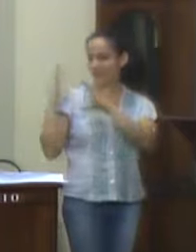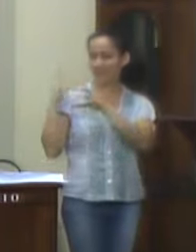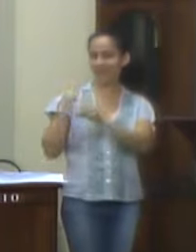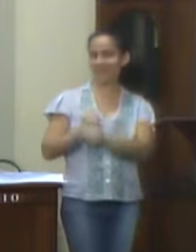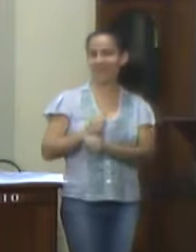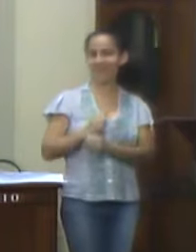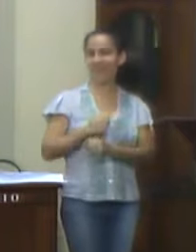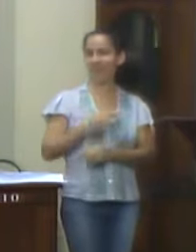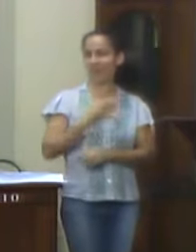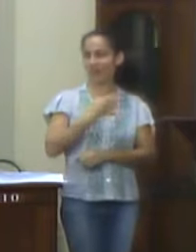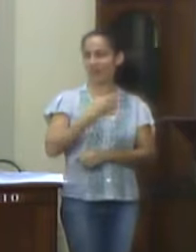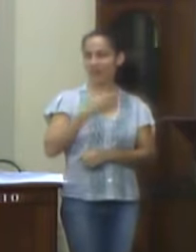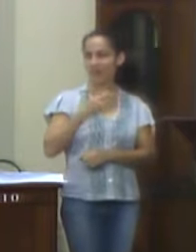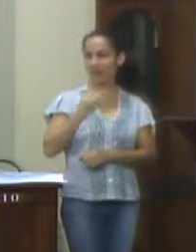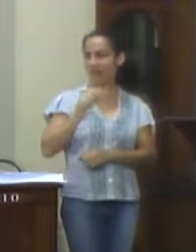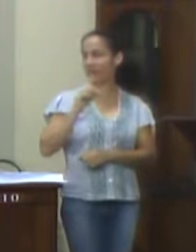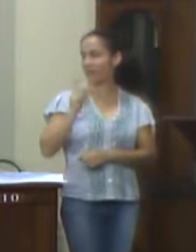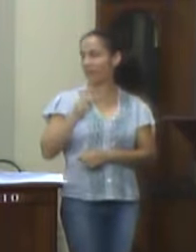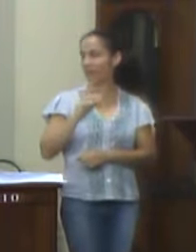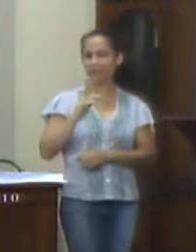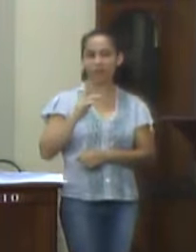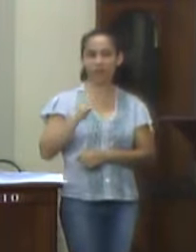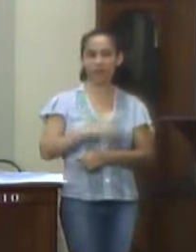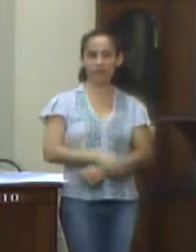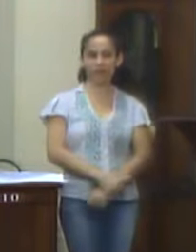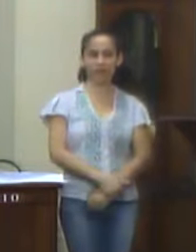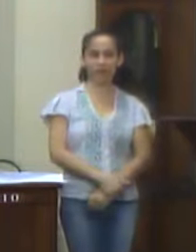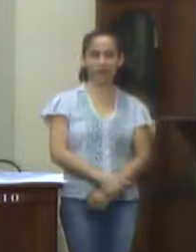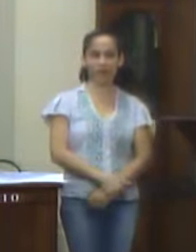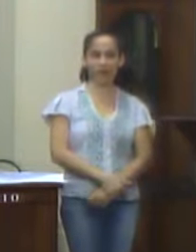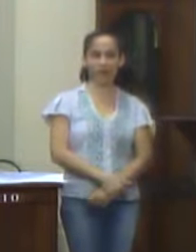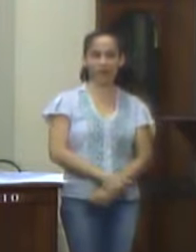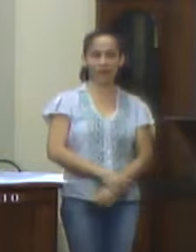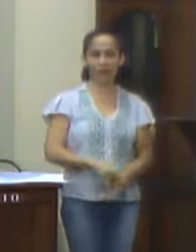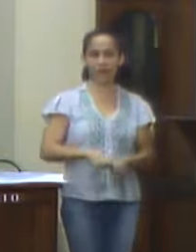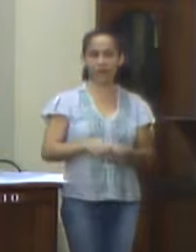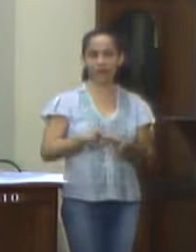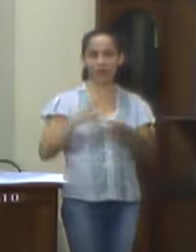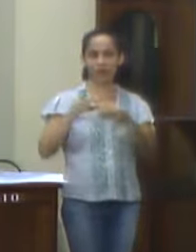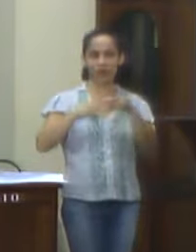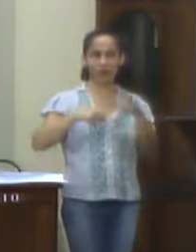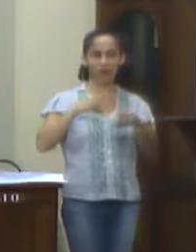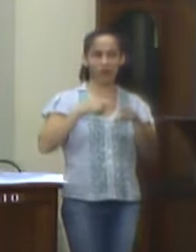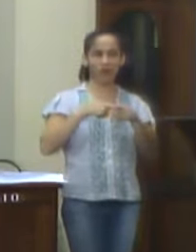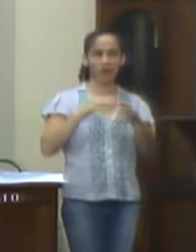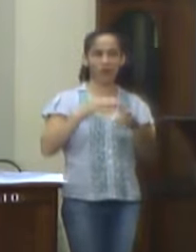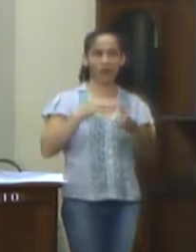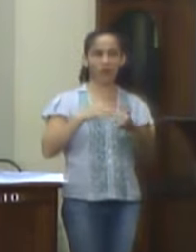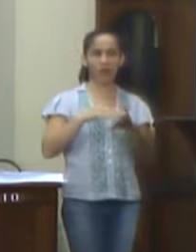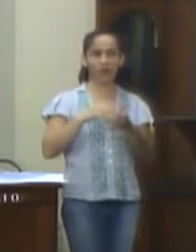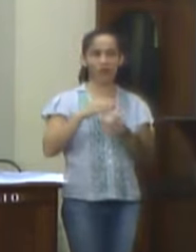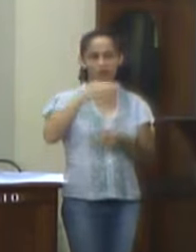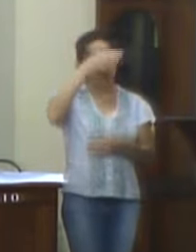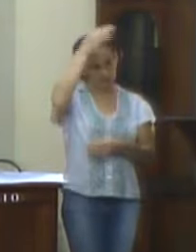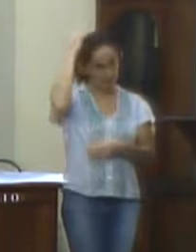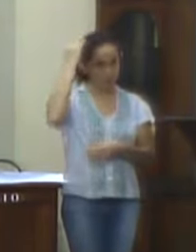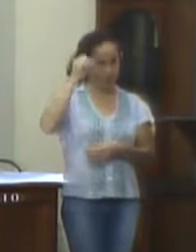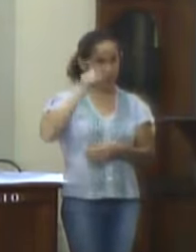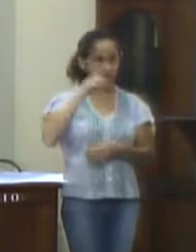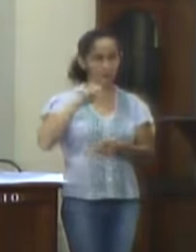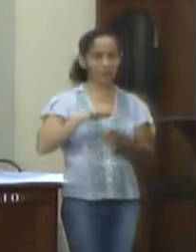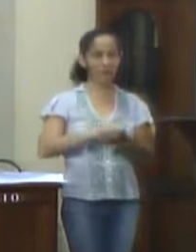a importância de R$ 420 mil para custeio das atividades de atendimento ao público em geral no Distrito de Santo Isabel, na cidade de Valença,